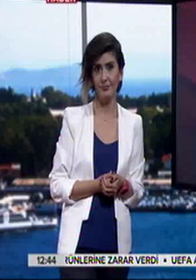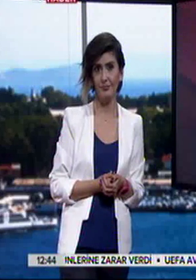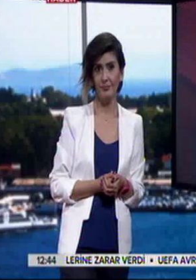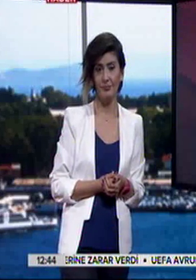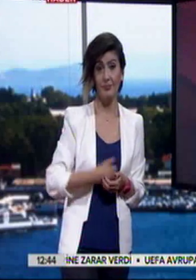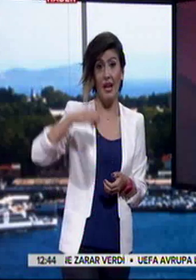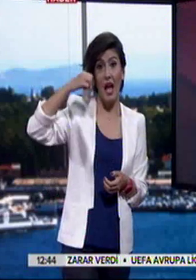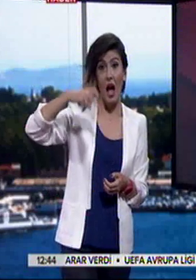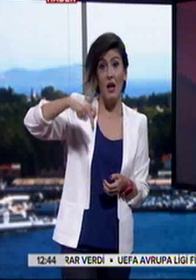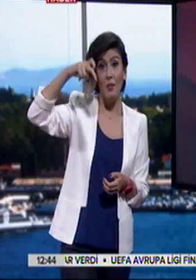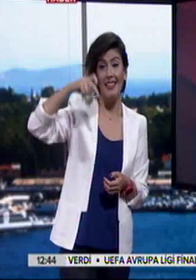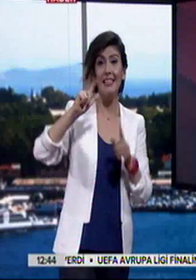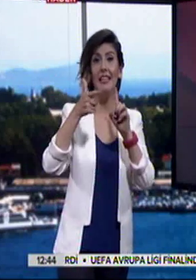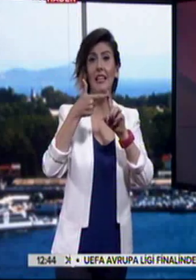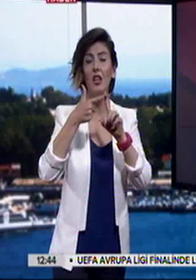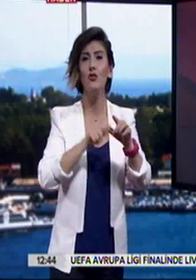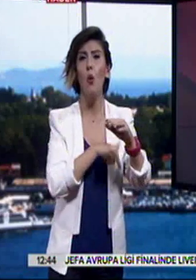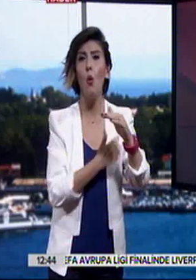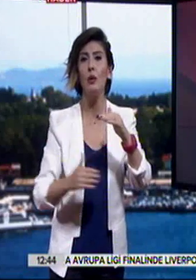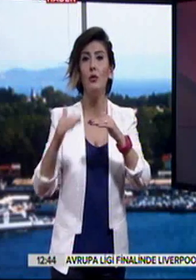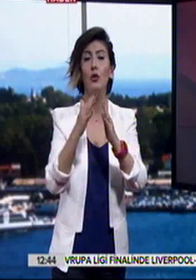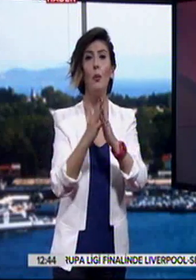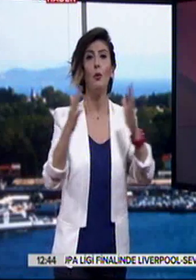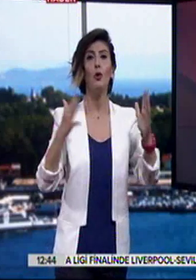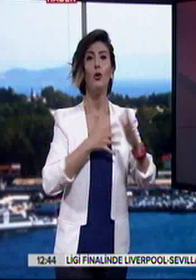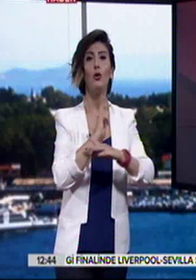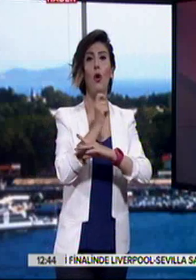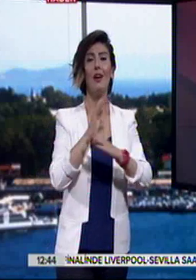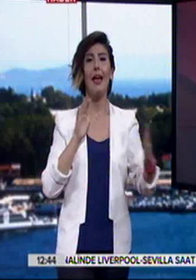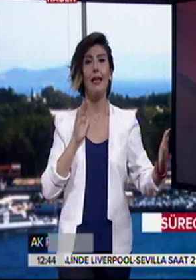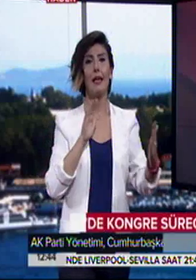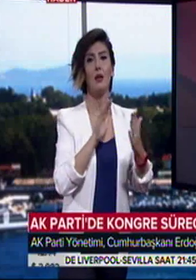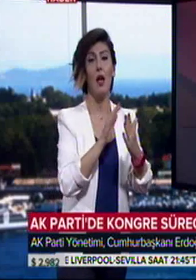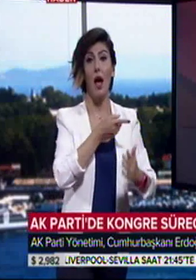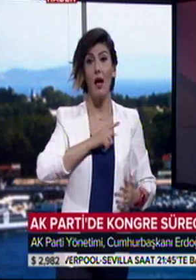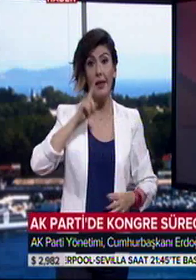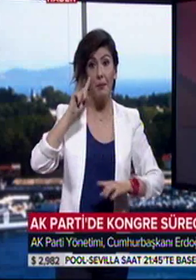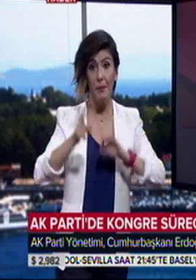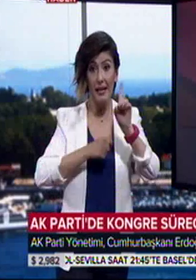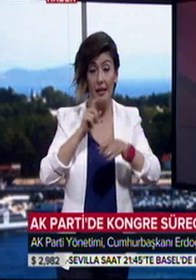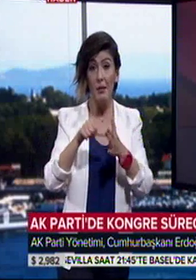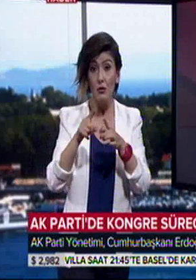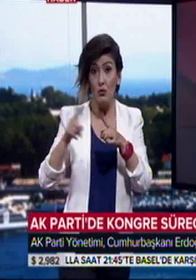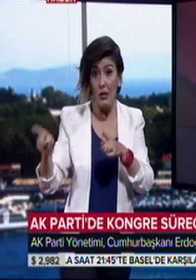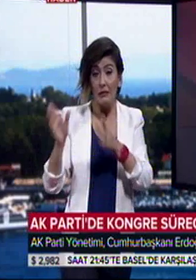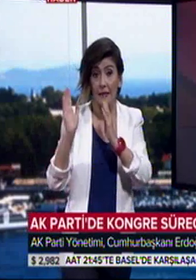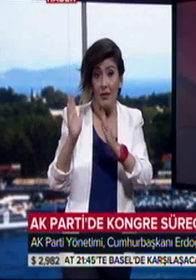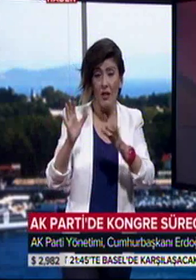AK Parti 2. Olağanüstü Büyük Kongresi yaklaşıyor. Aday belirleme süreci de devam ediyor.